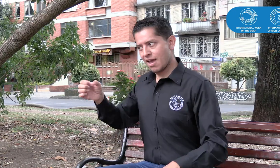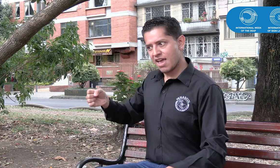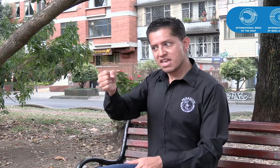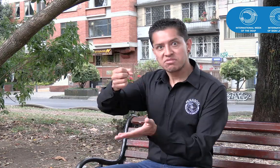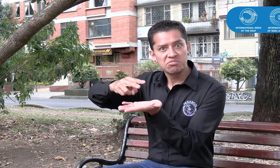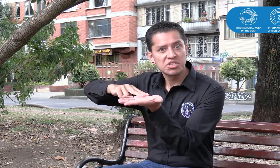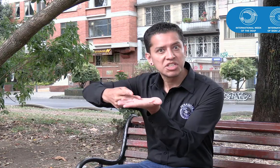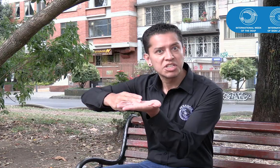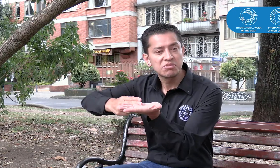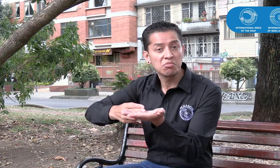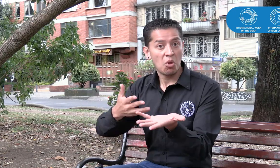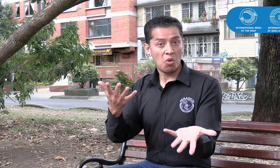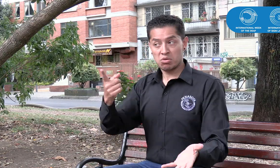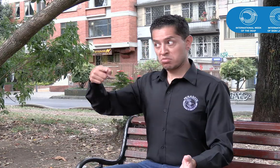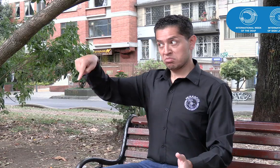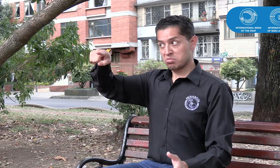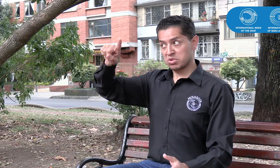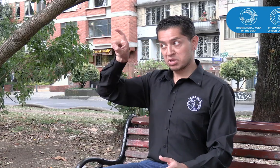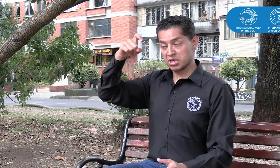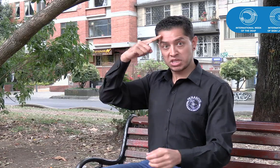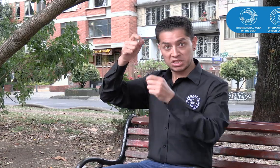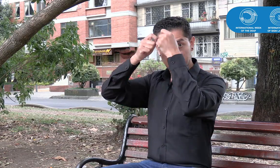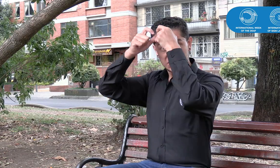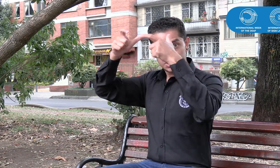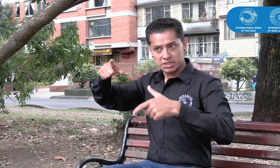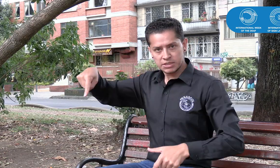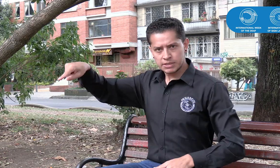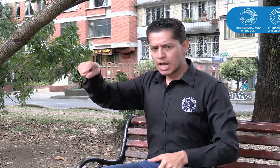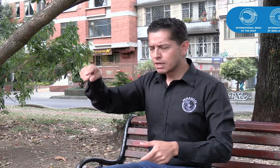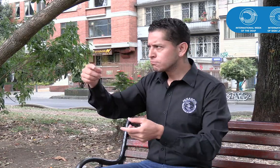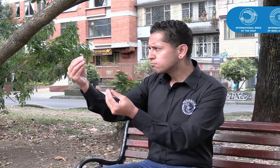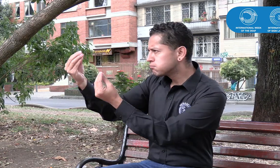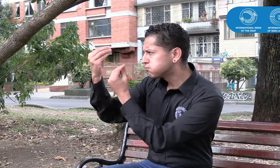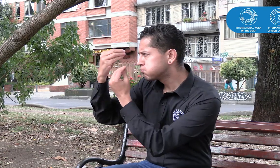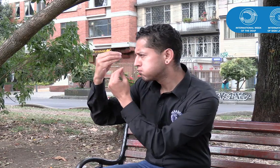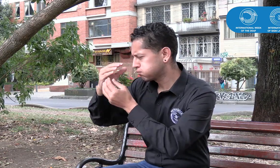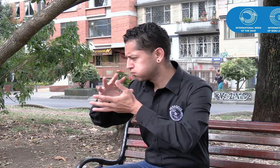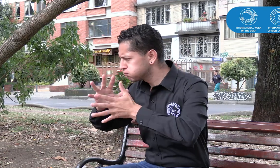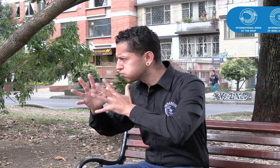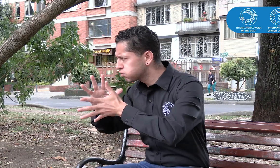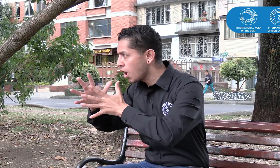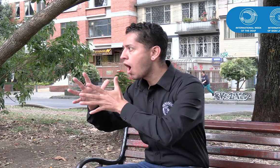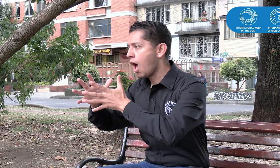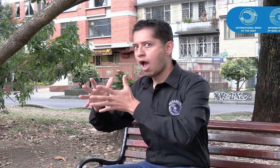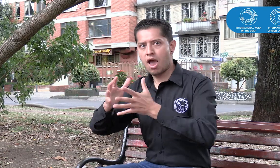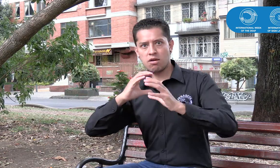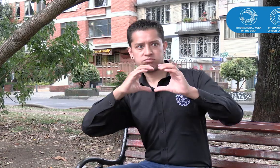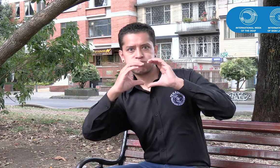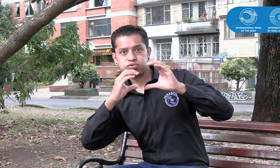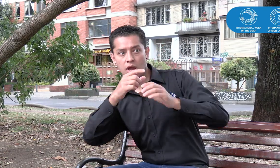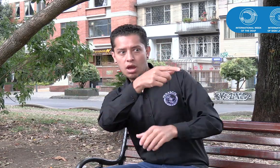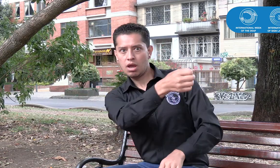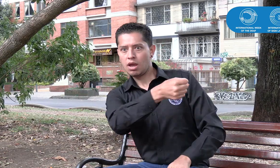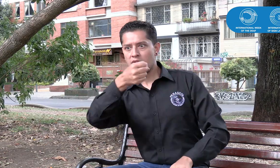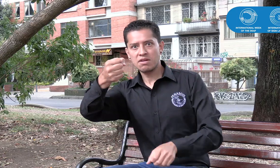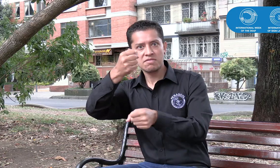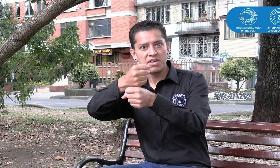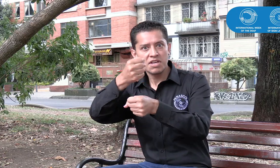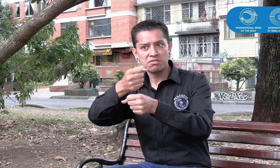formación en lengua de señas para lograr una comunicación, generando que las personas sordas ocupen espacios laborales de dirección, de